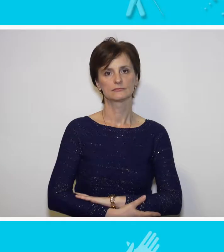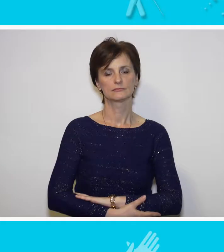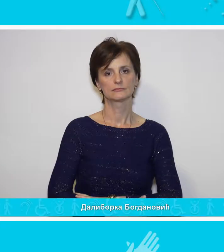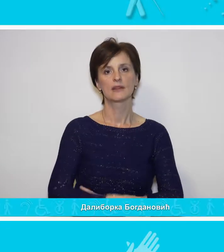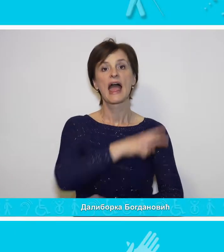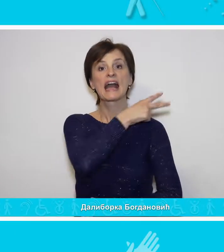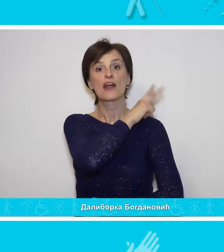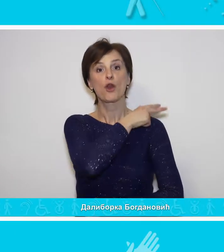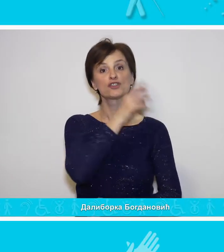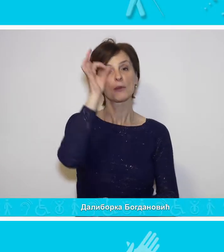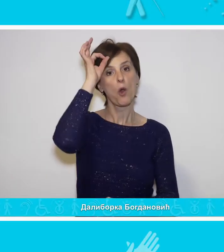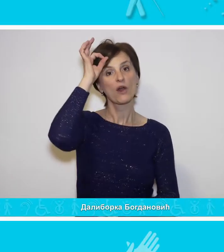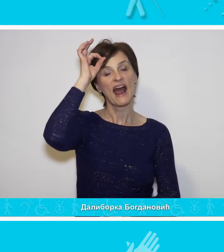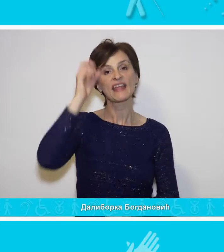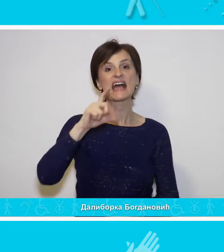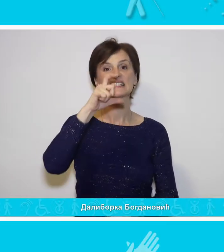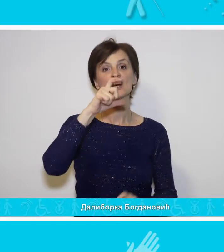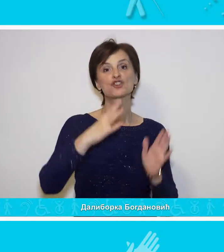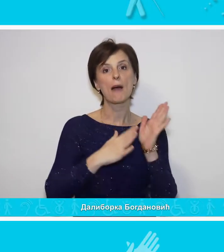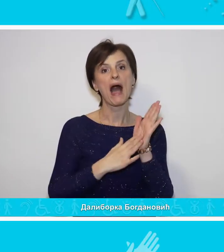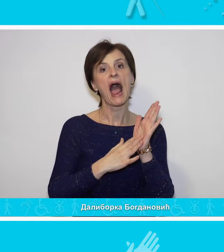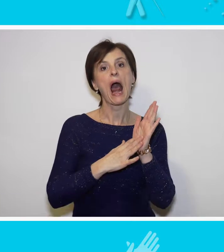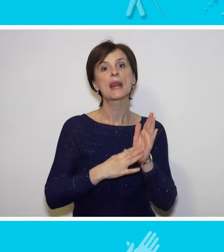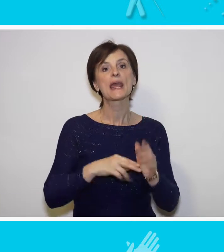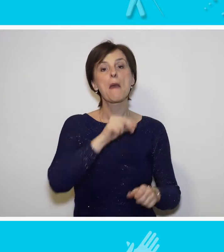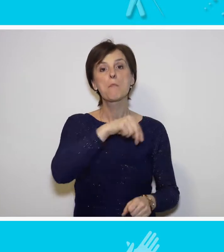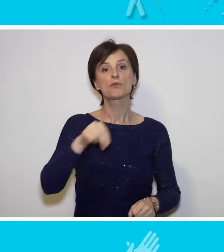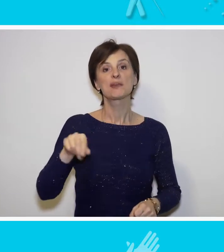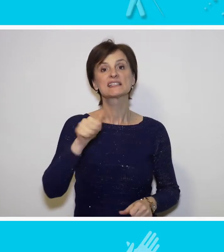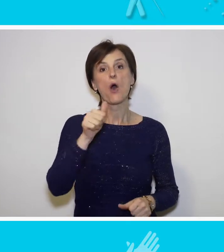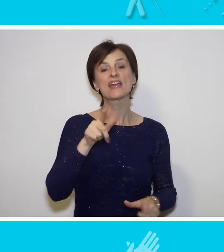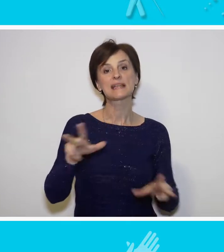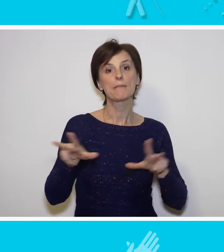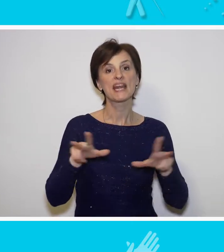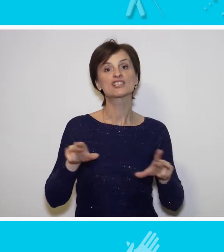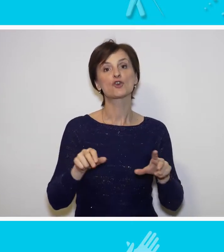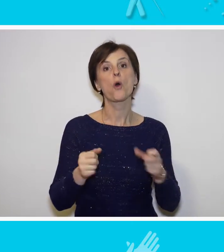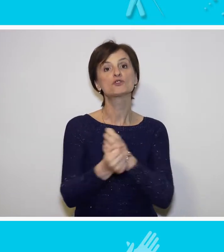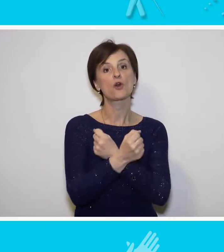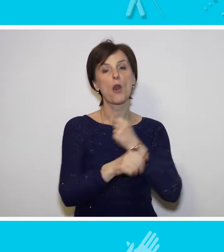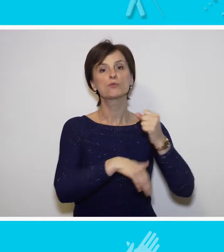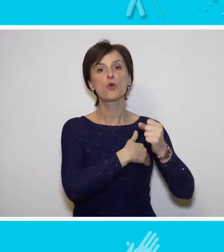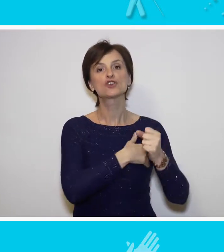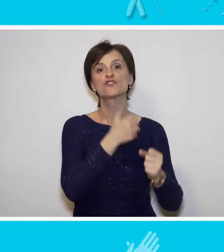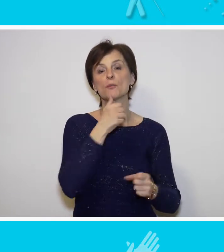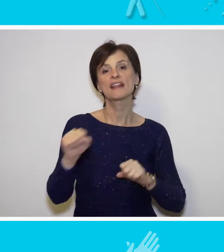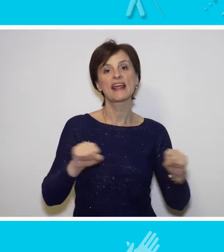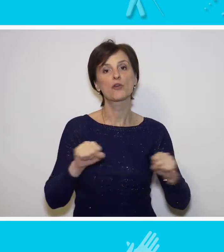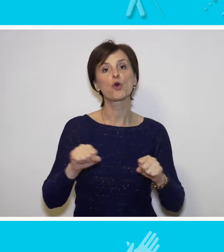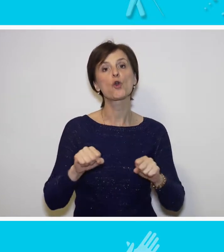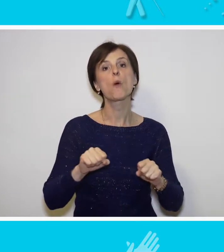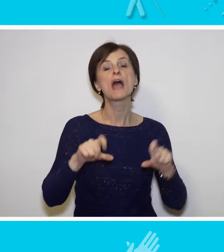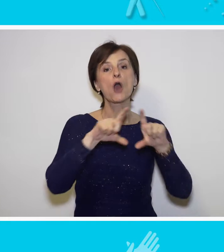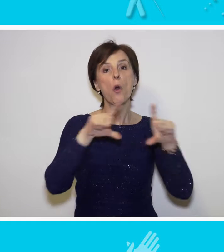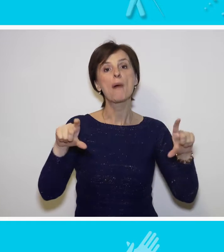Grado načelnik Beograda Sinisa Mali potpisao je sa ministrom Zoranom Đorđevićem i direktorom